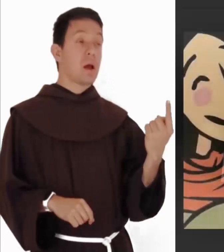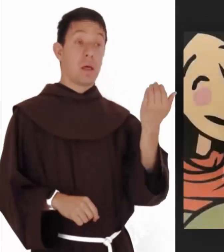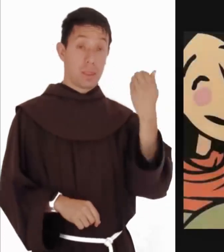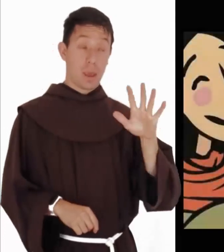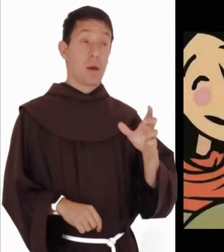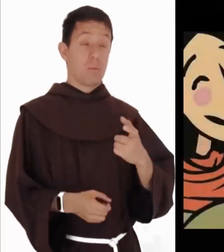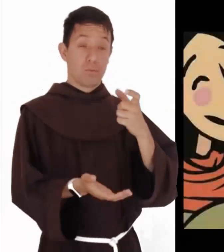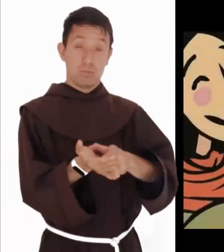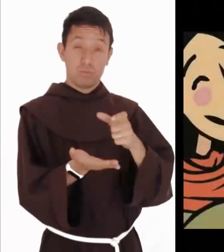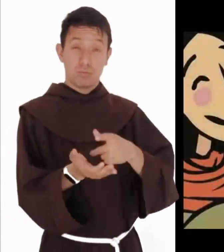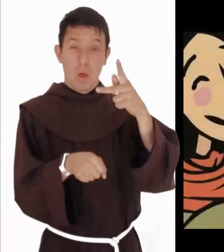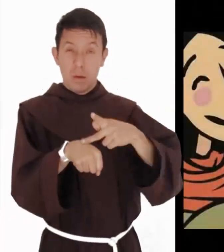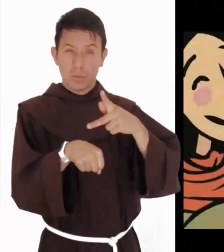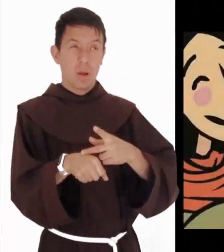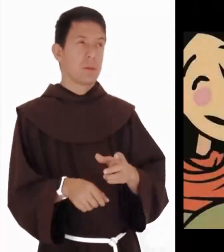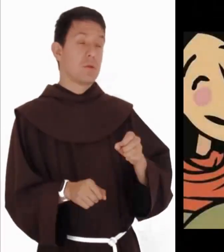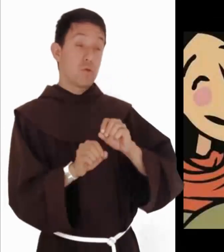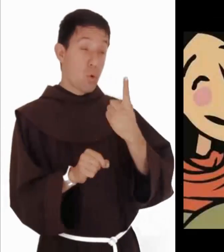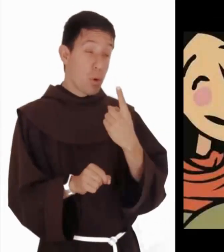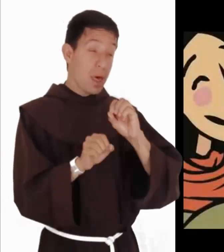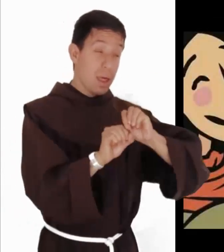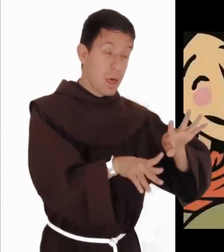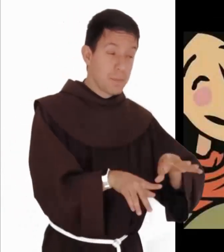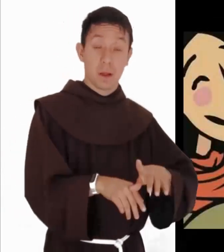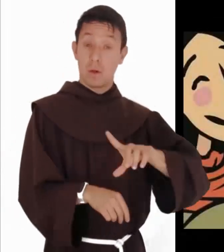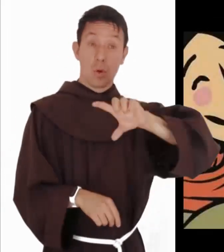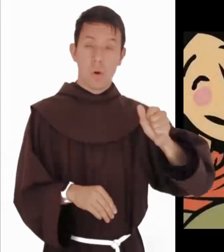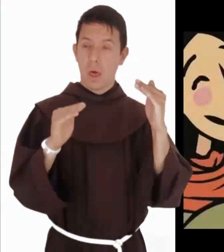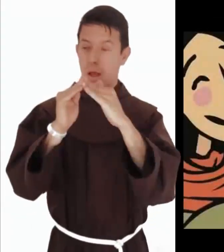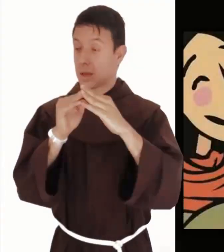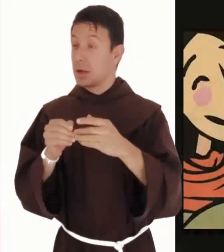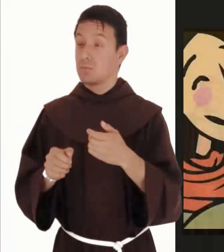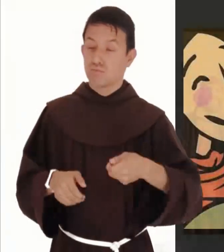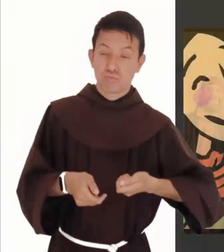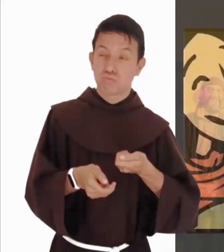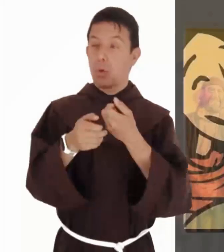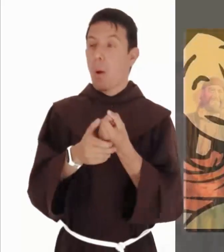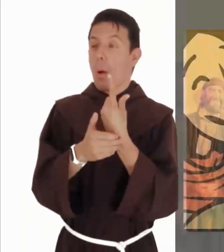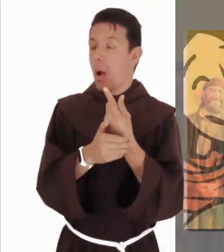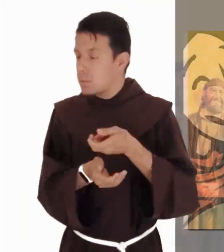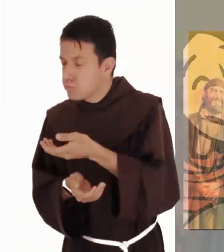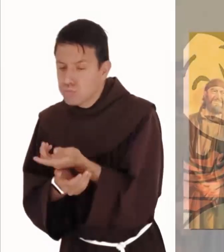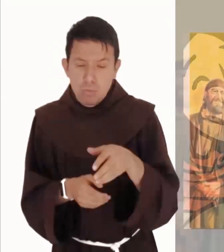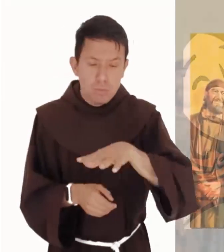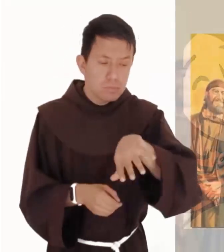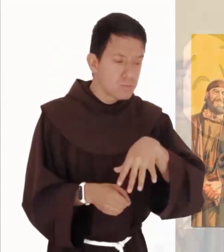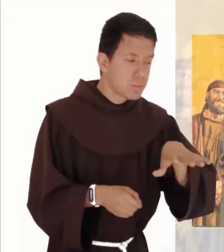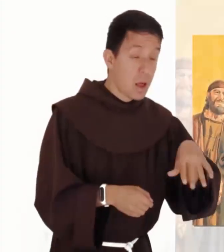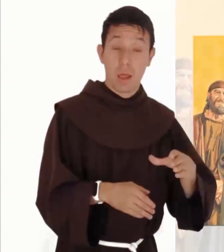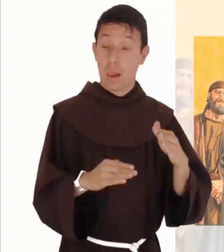una, no enciende luego una lámpara y barre la casa y la busca con cuidado hasta encontrarla?